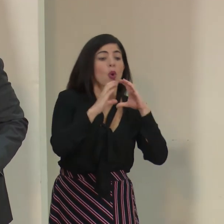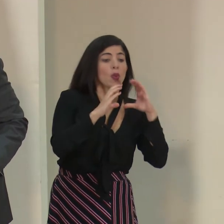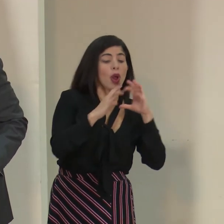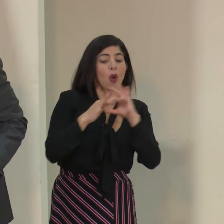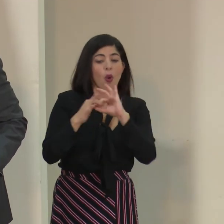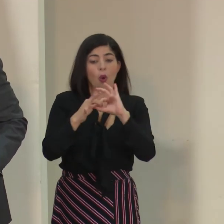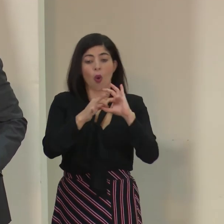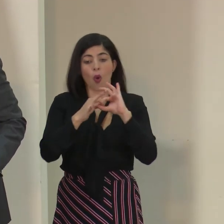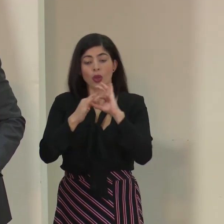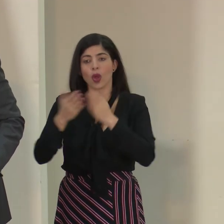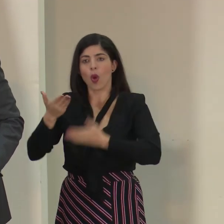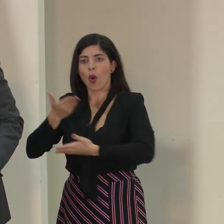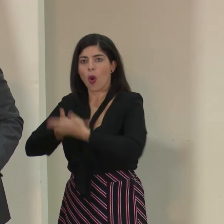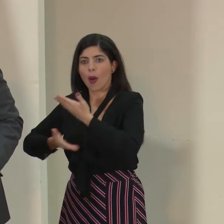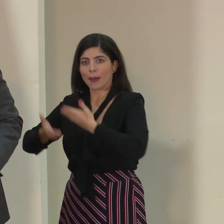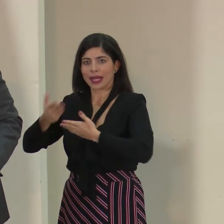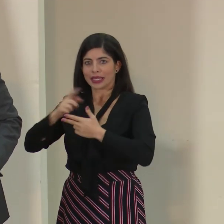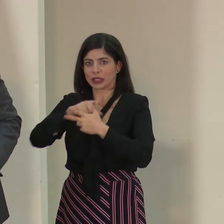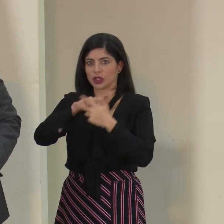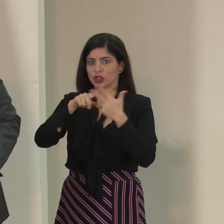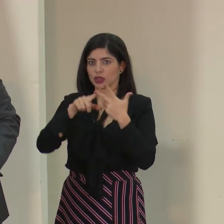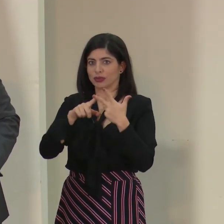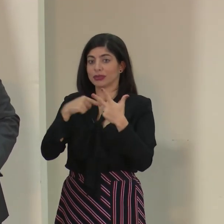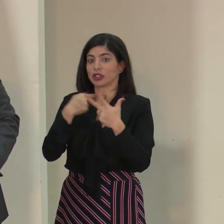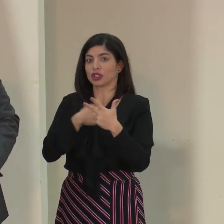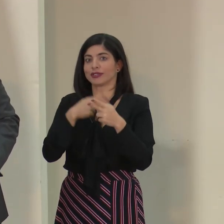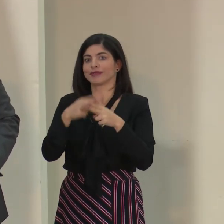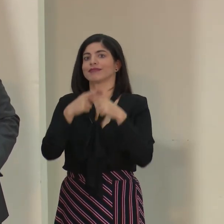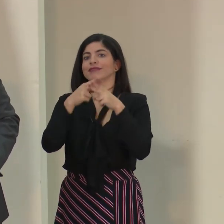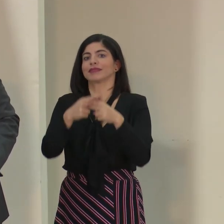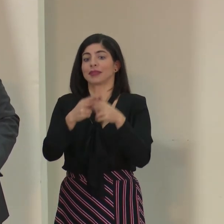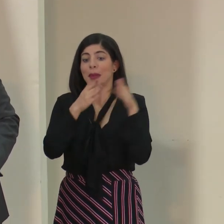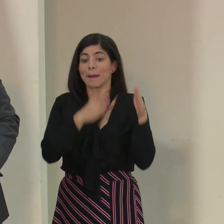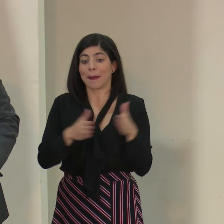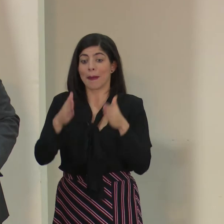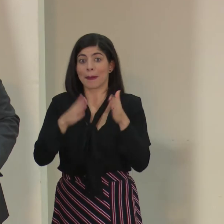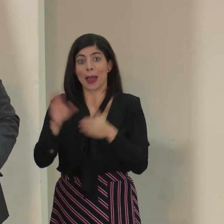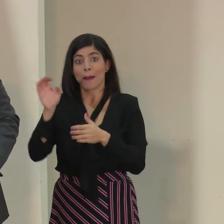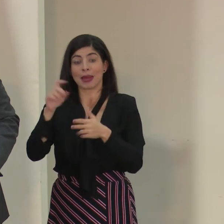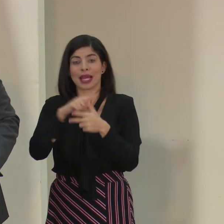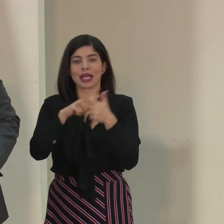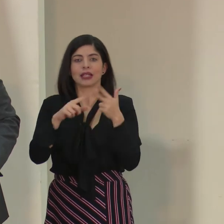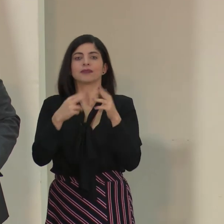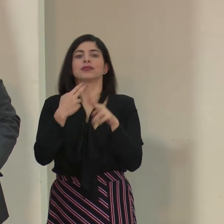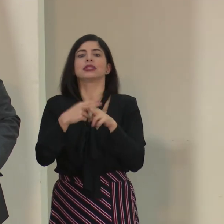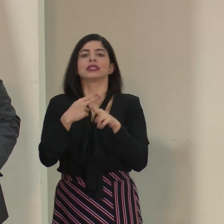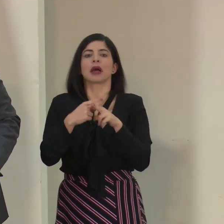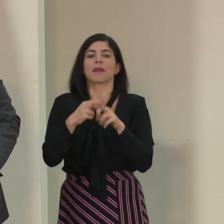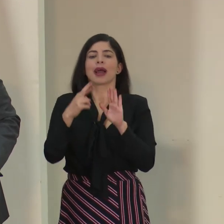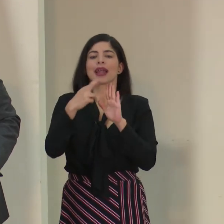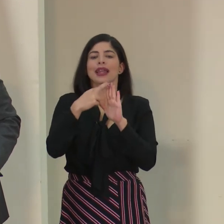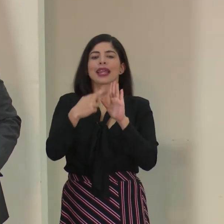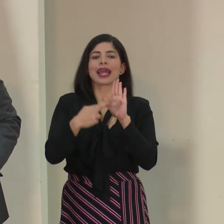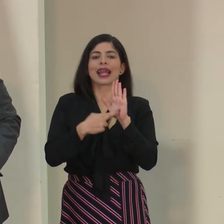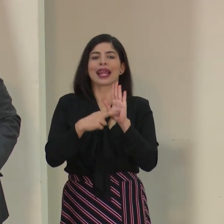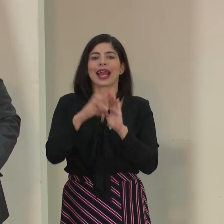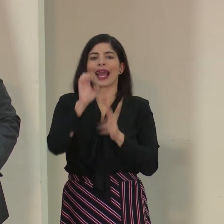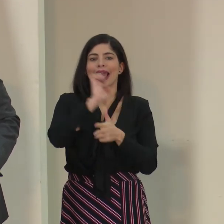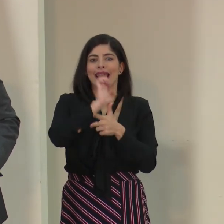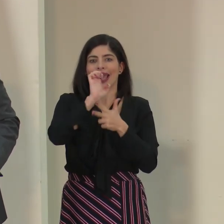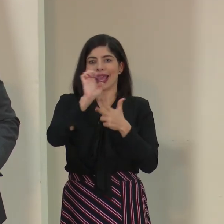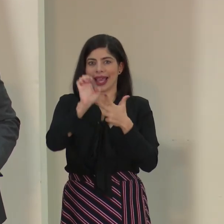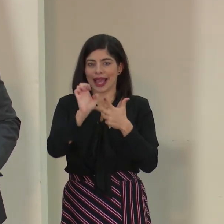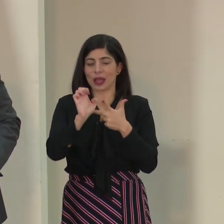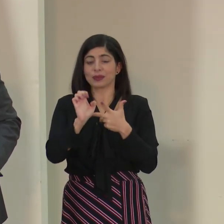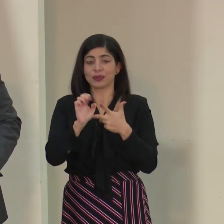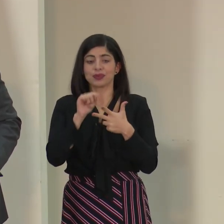coordinación y cooperación. Eso es lo que llamamos en preparativos para emergencia la regla de las tres C. Y